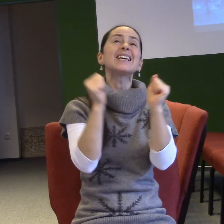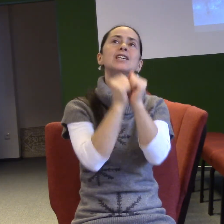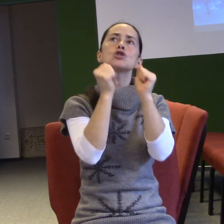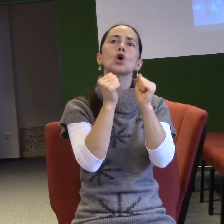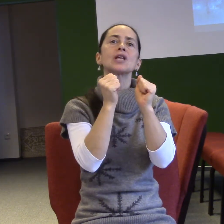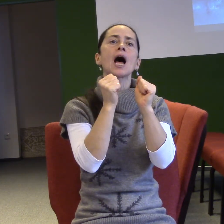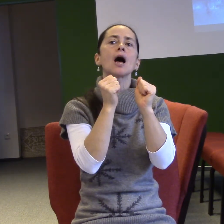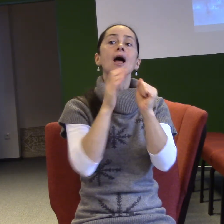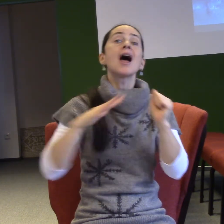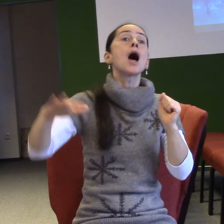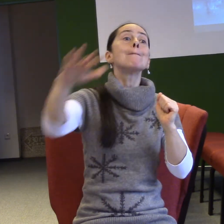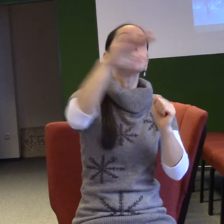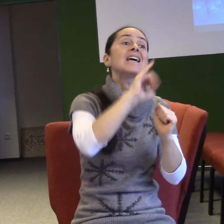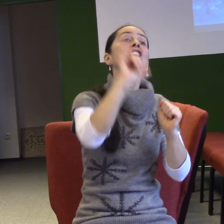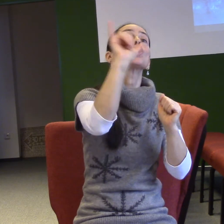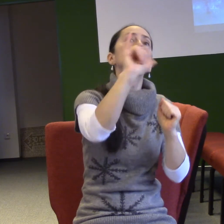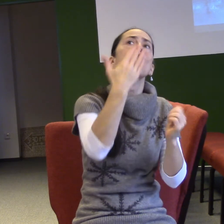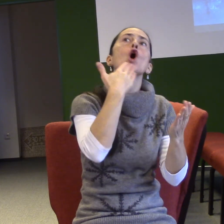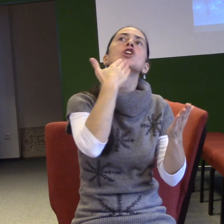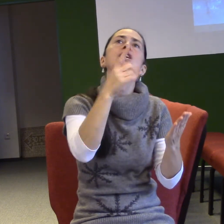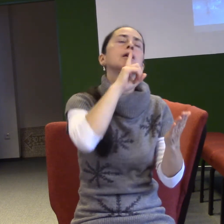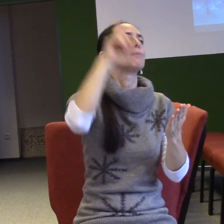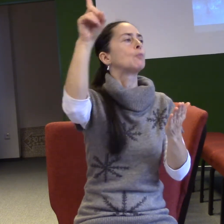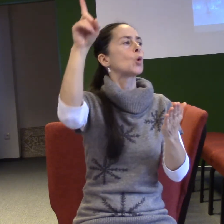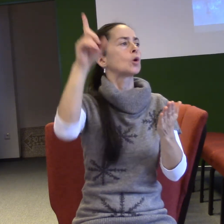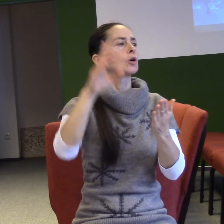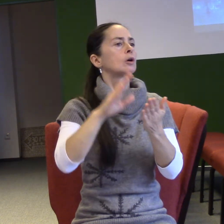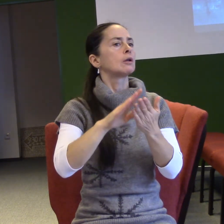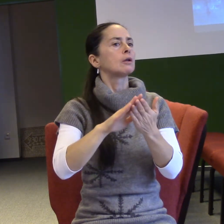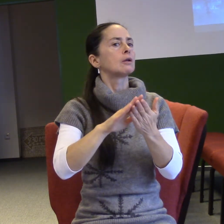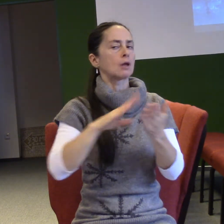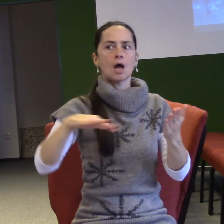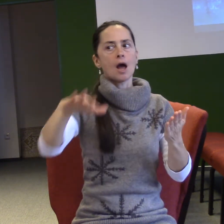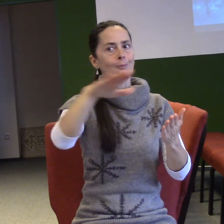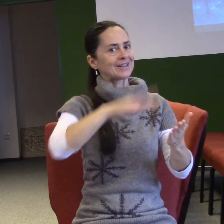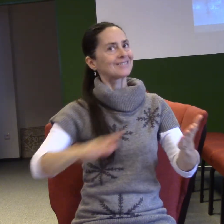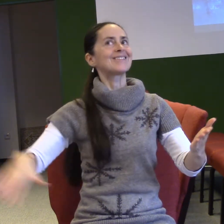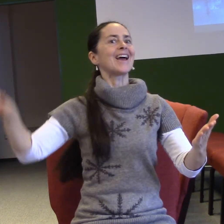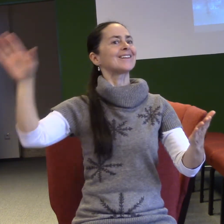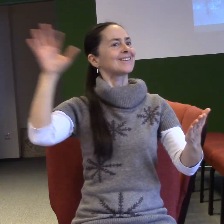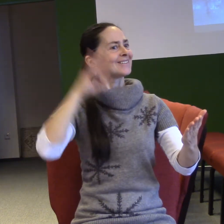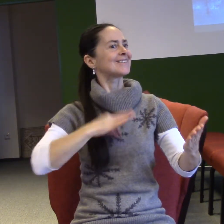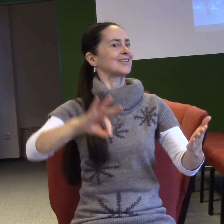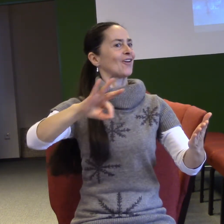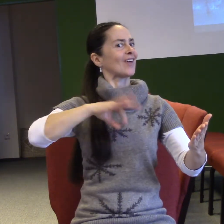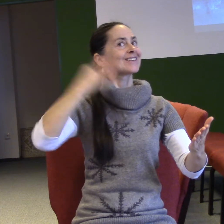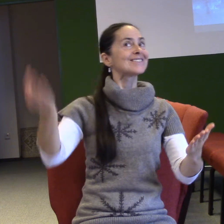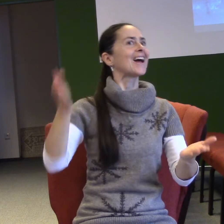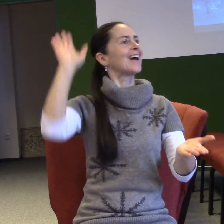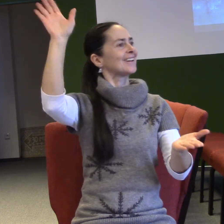Věřím tomu, že Bůh vám chce dávat jistotu v tom, že jste jeho děti, že jste jeho synové a dcery. A on si